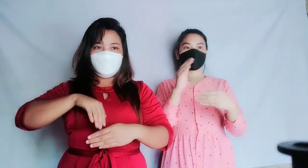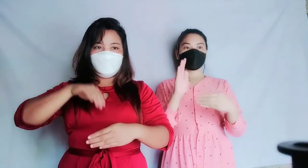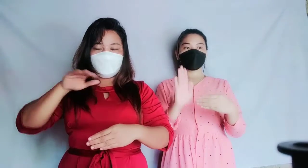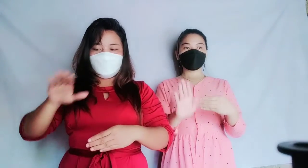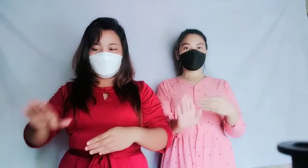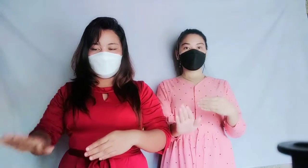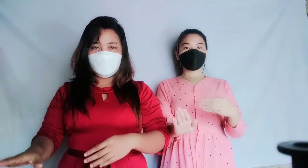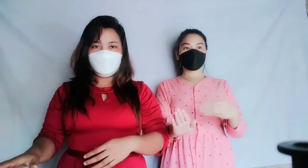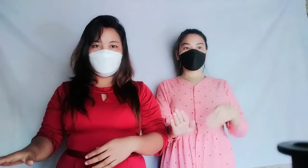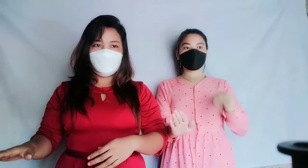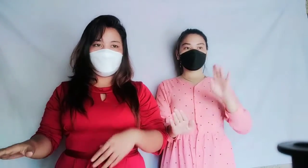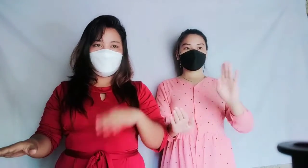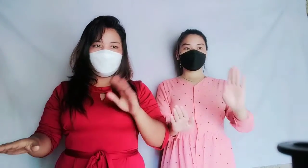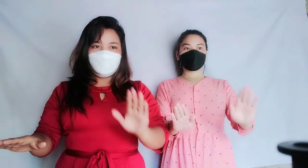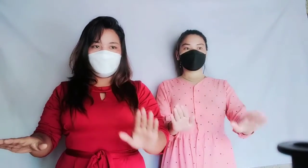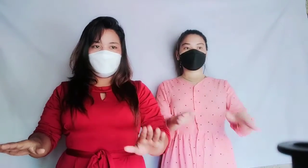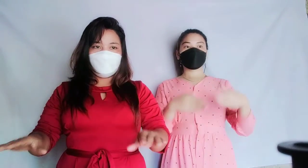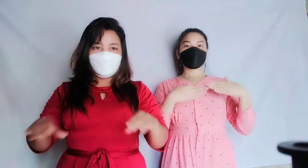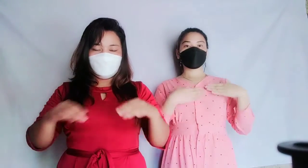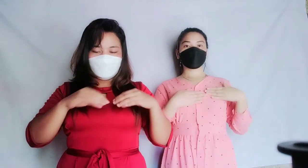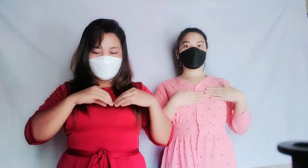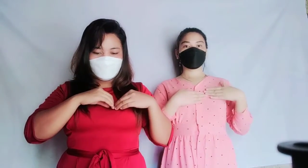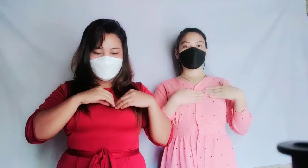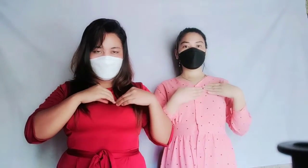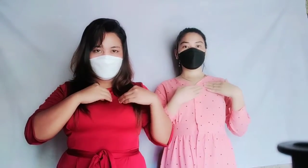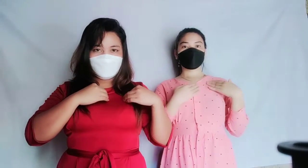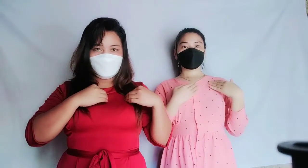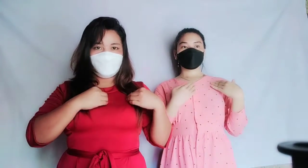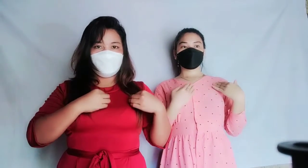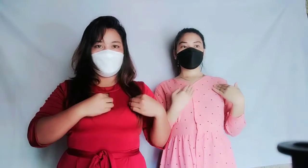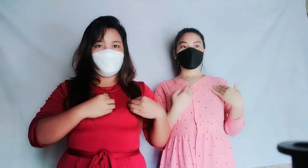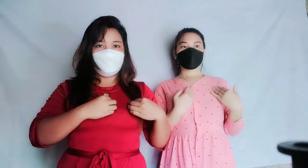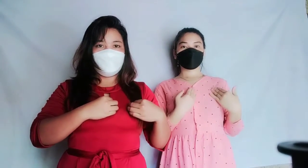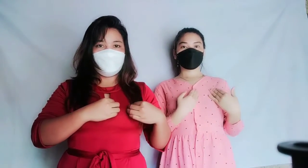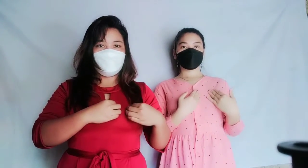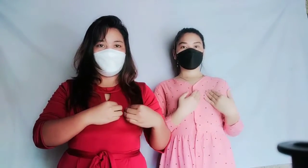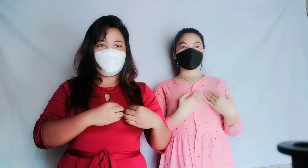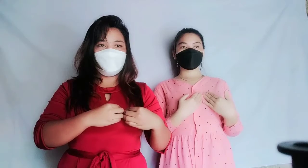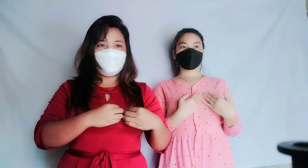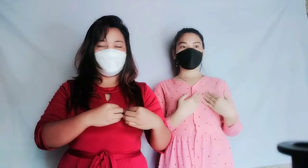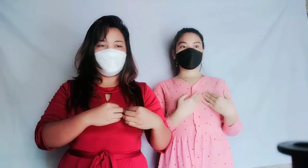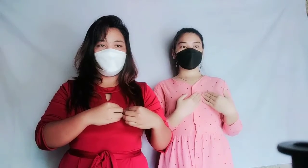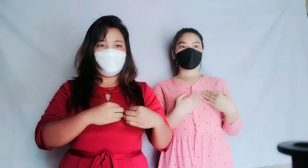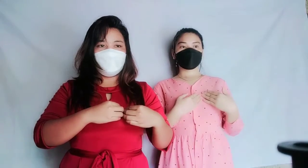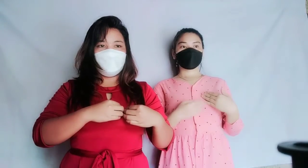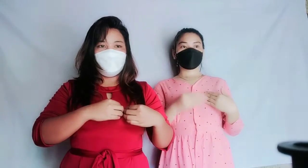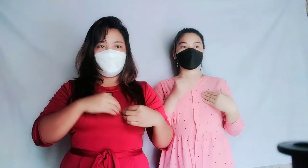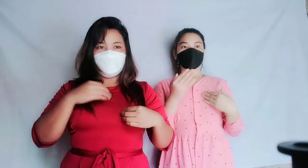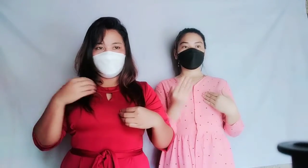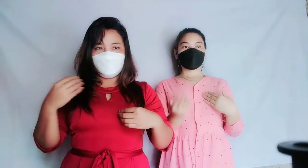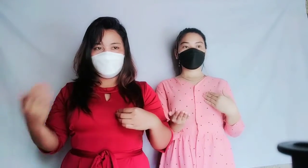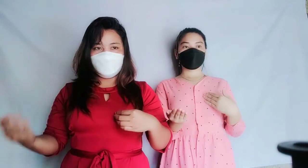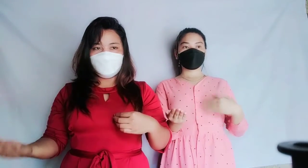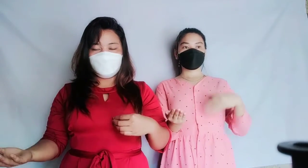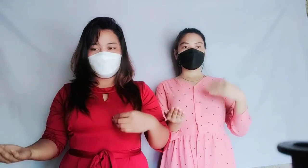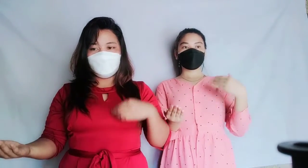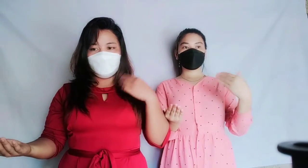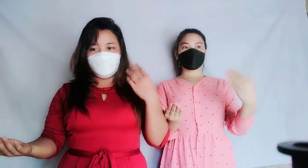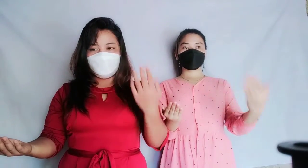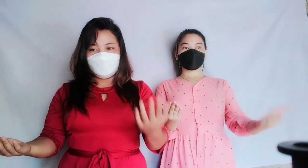Bisyon Kalawang Sa aming puso Aming sarili ay